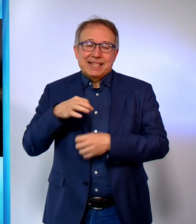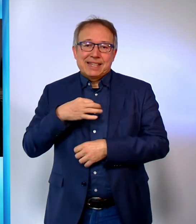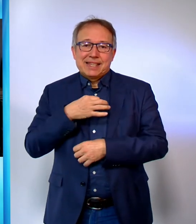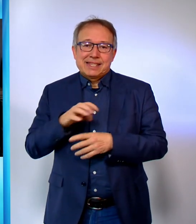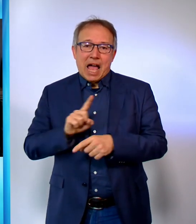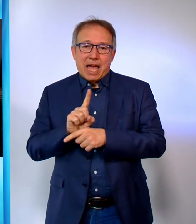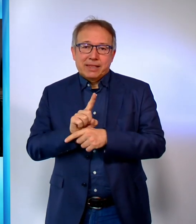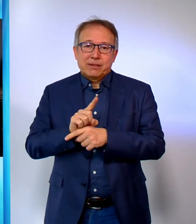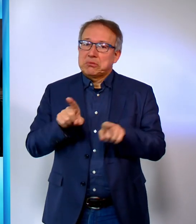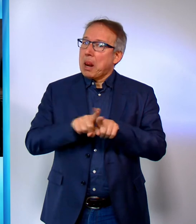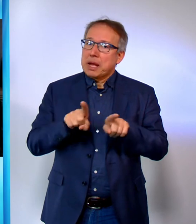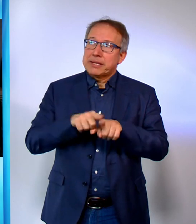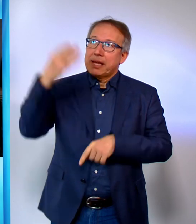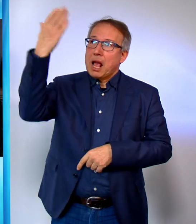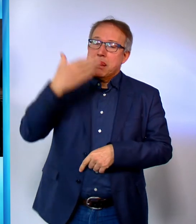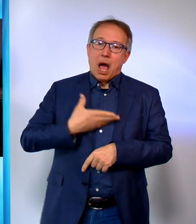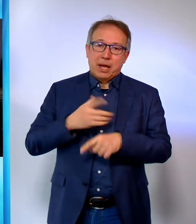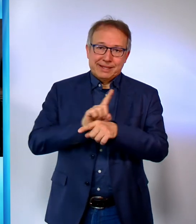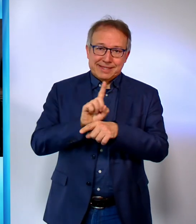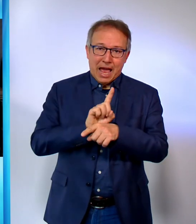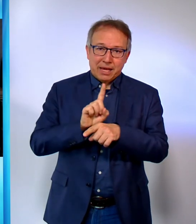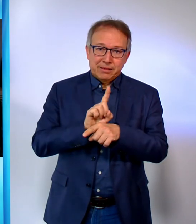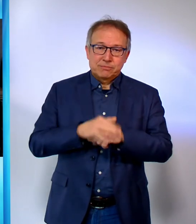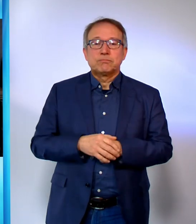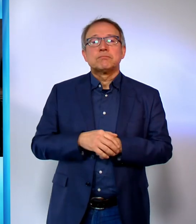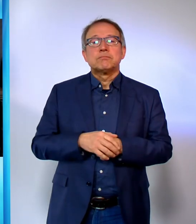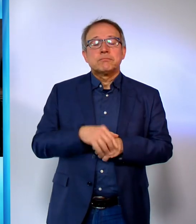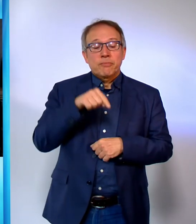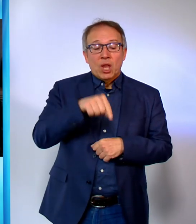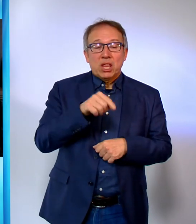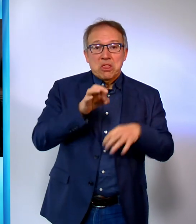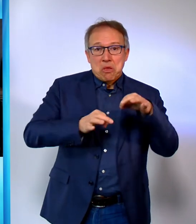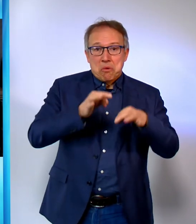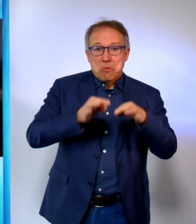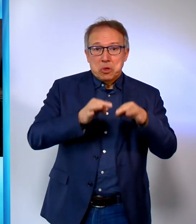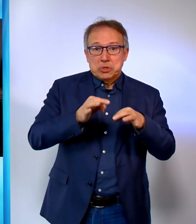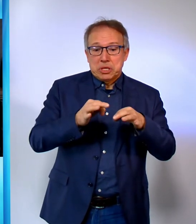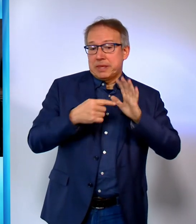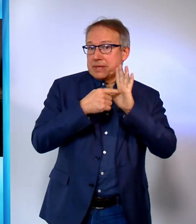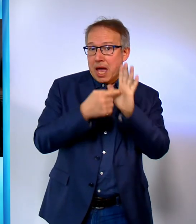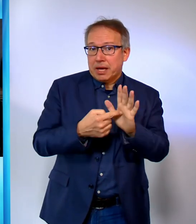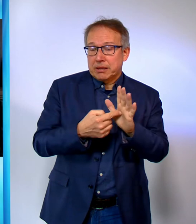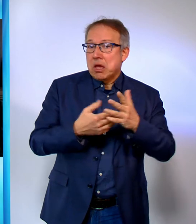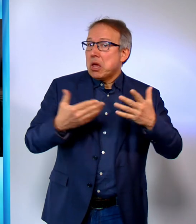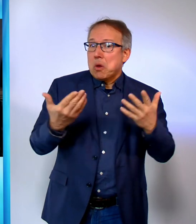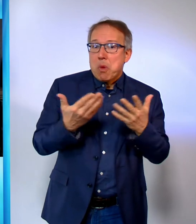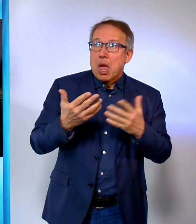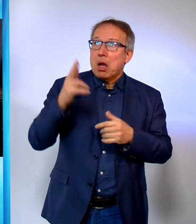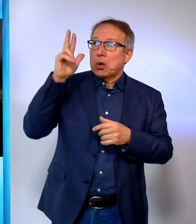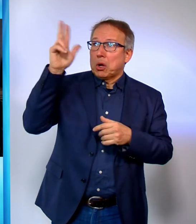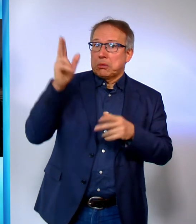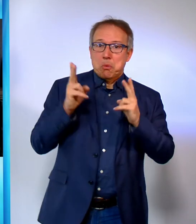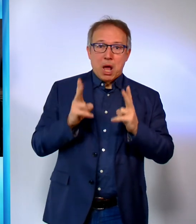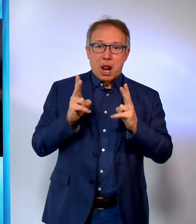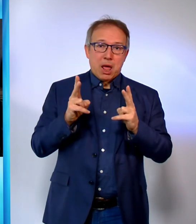und zugleich Gnadenzeit. In der Wüste scheiden sich die Geister. Es zeigt sich, wer Gott für